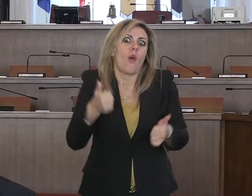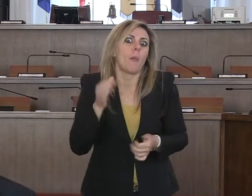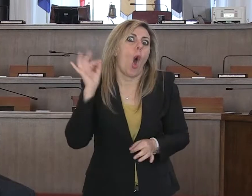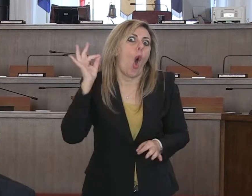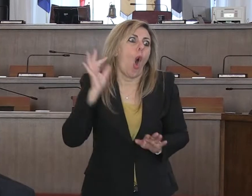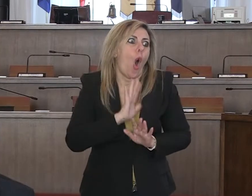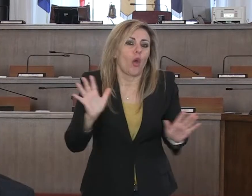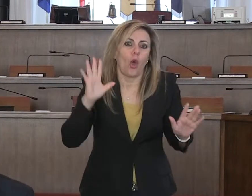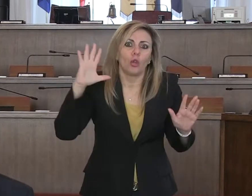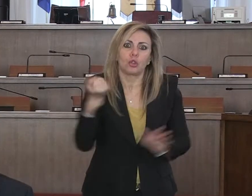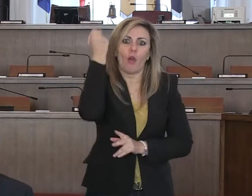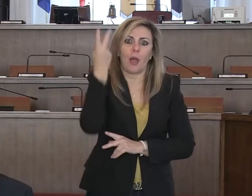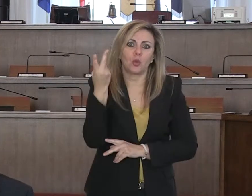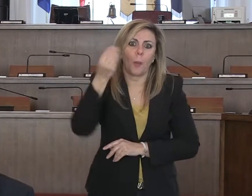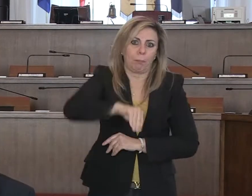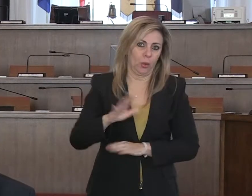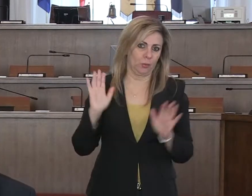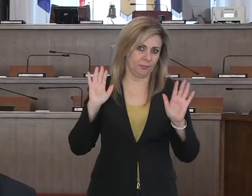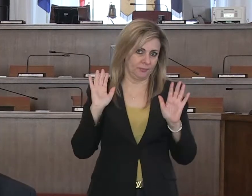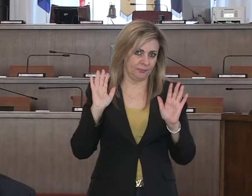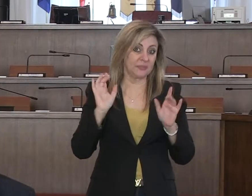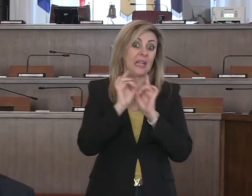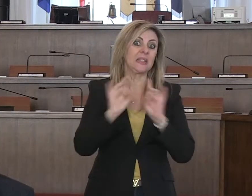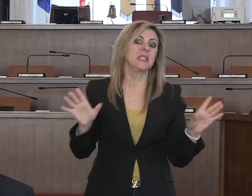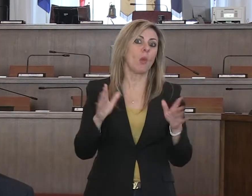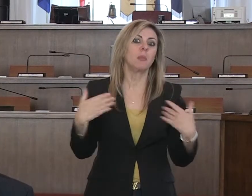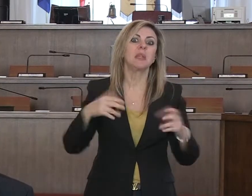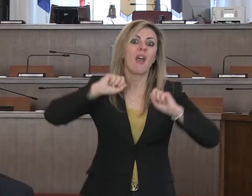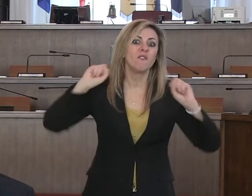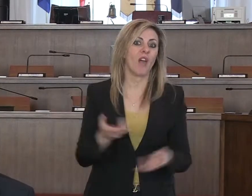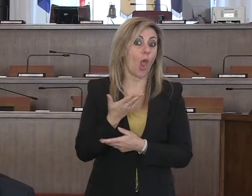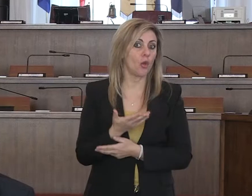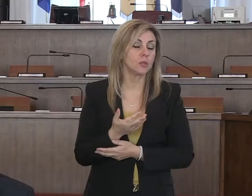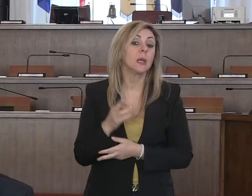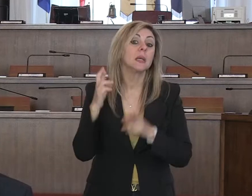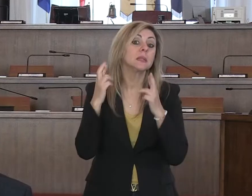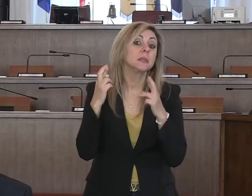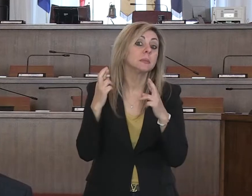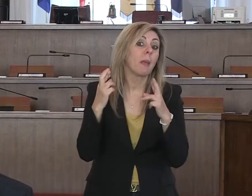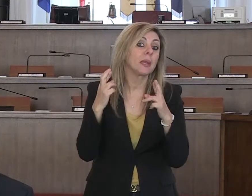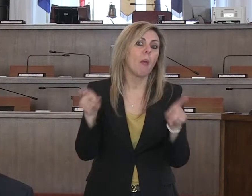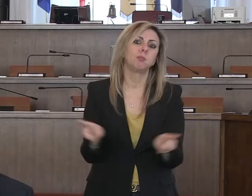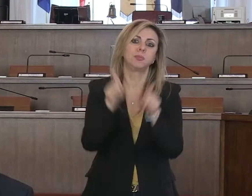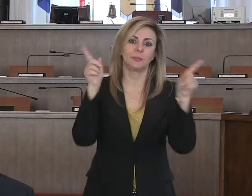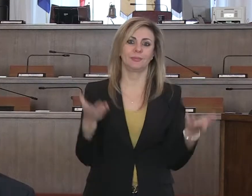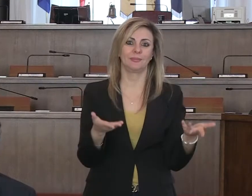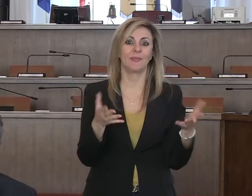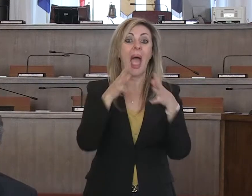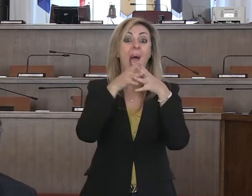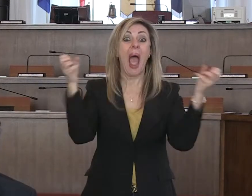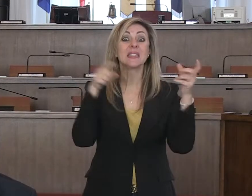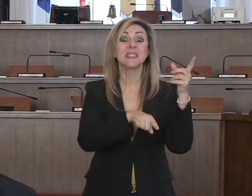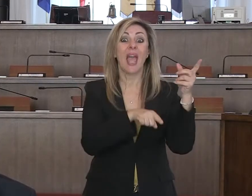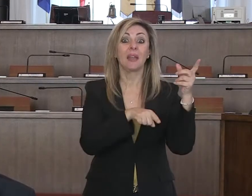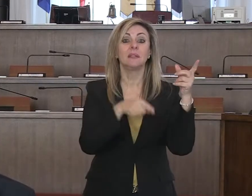averli trovati e trovati in disponibilità così veloce e speriamo attraverso lo stesso canale, l'azienda da